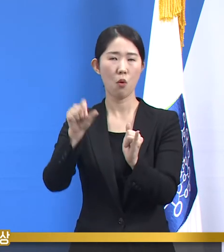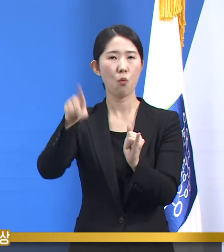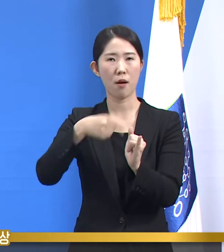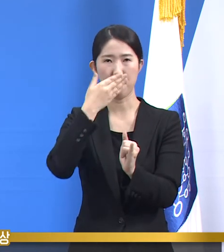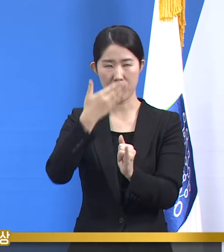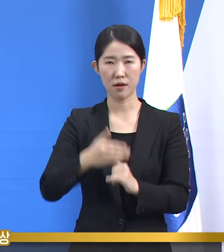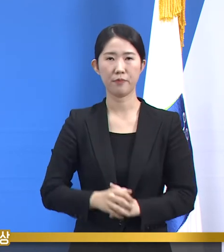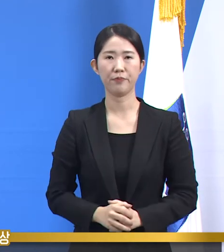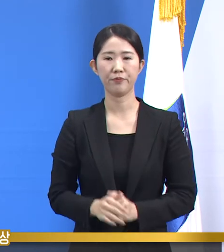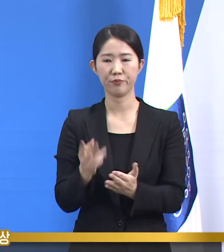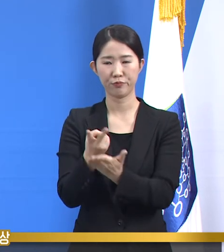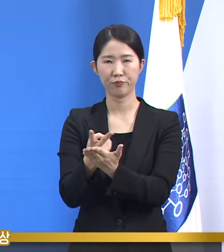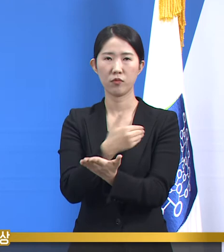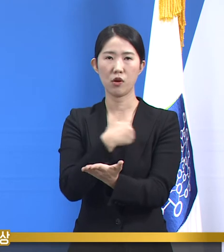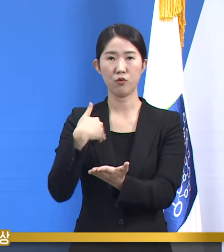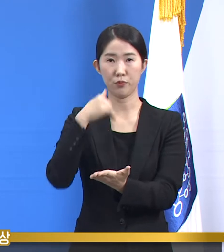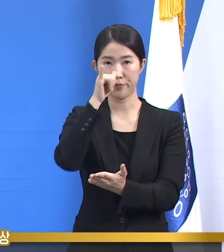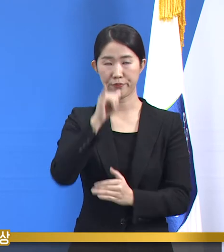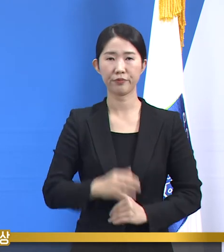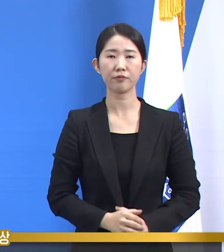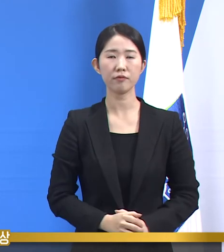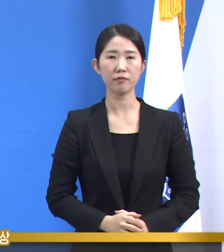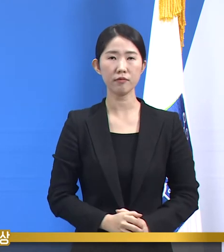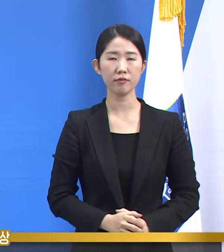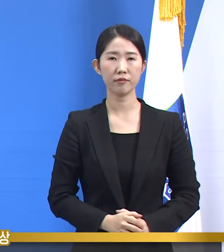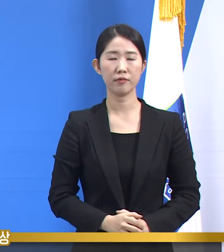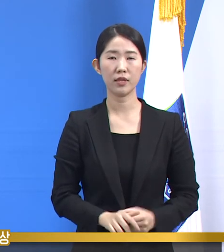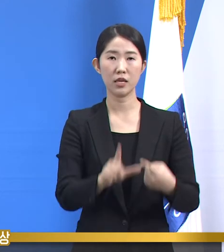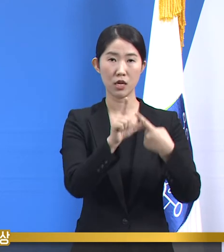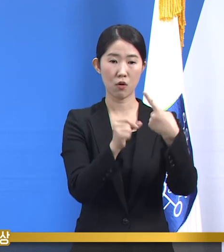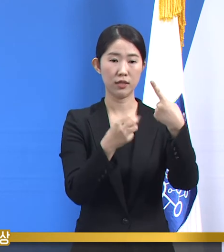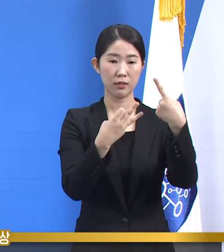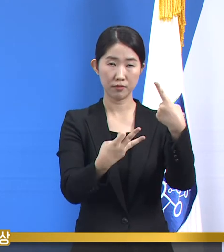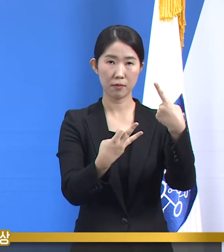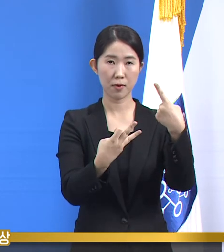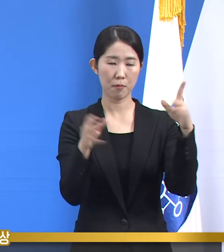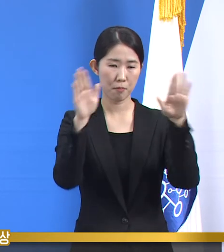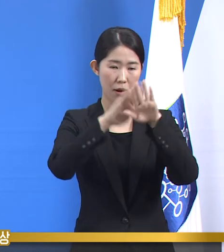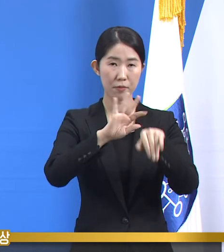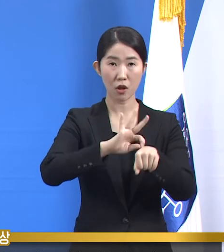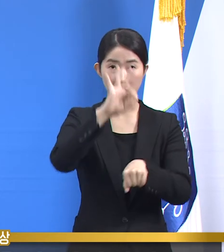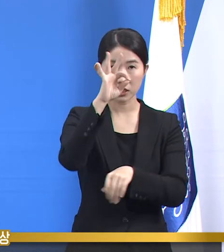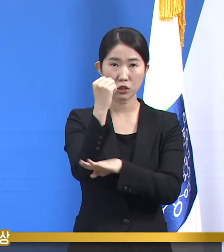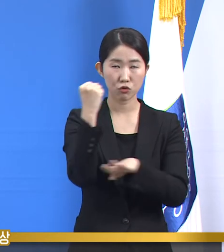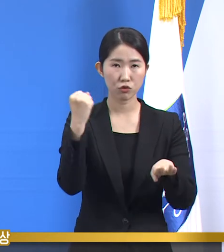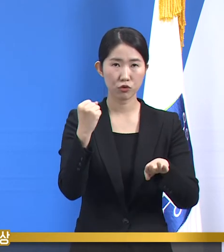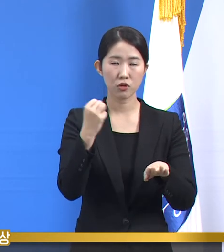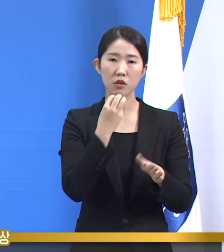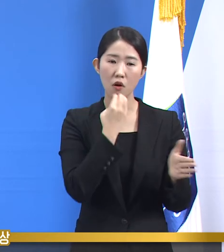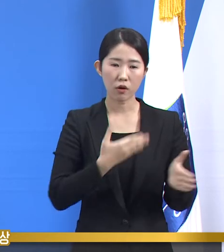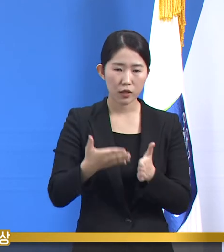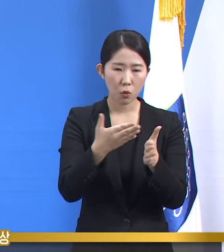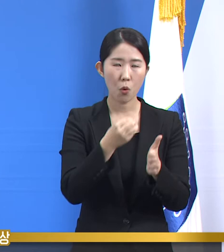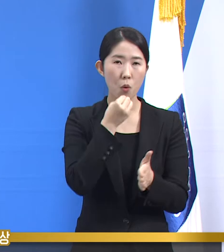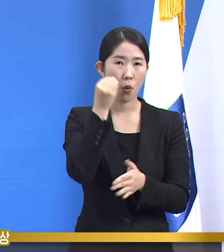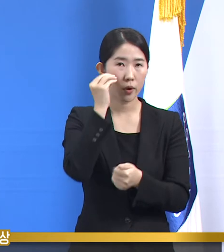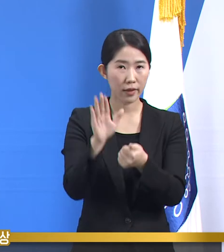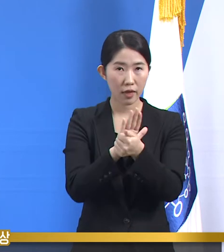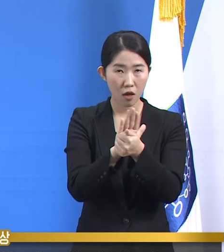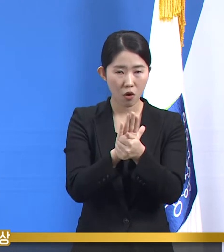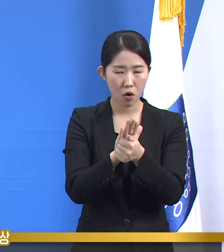1월 13일 22시 기준 경기도 홈케어 시스템 운영단의 가정대기자 모니터링 2개 인원은